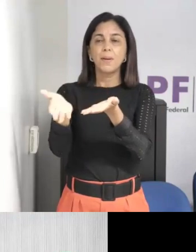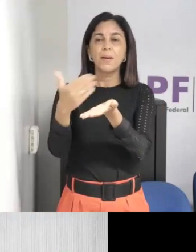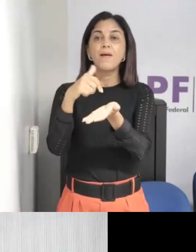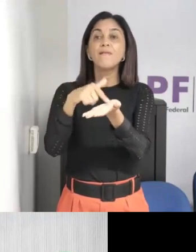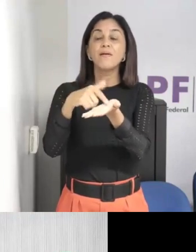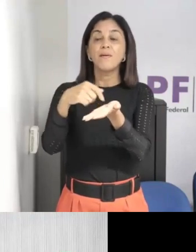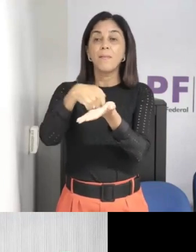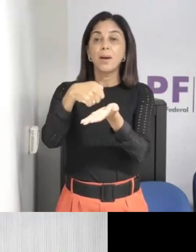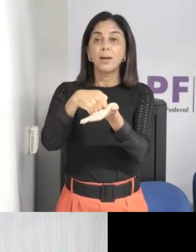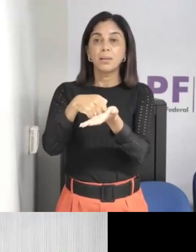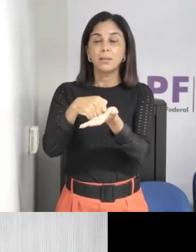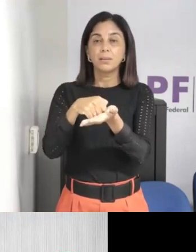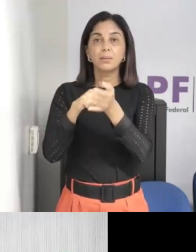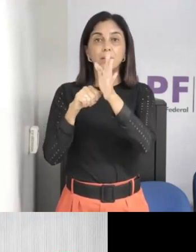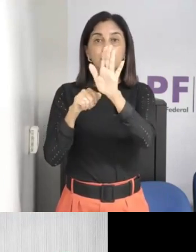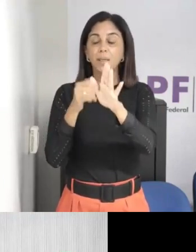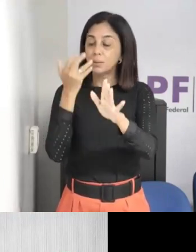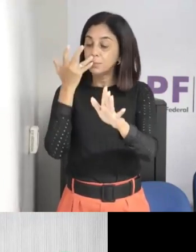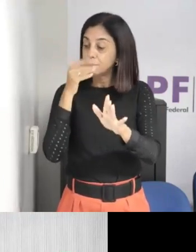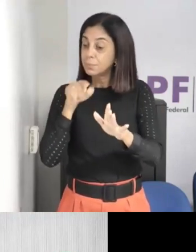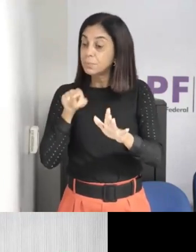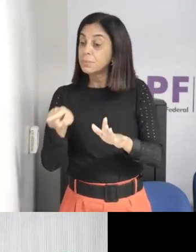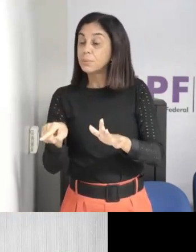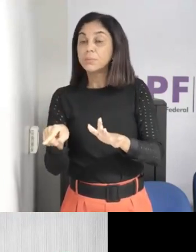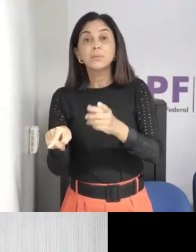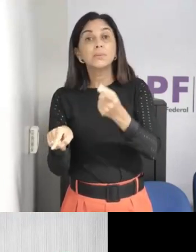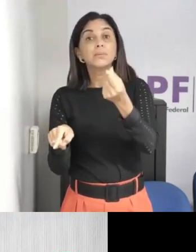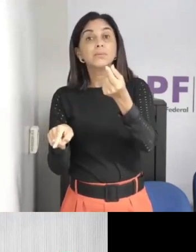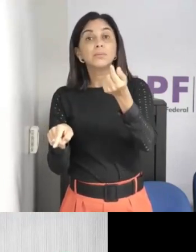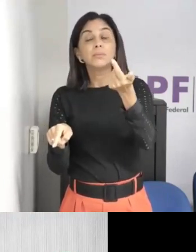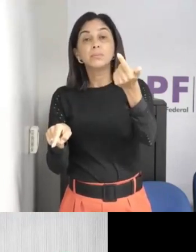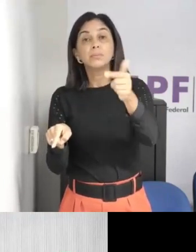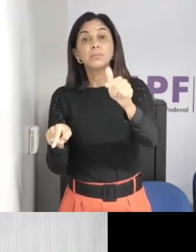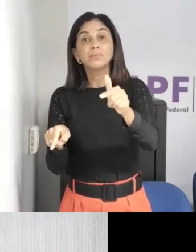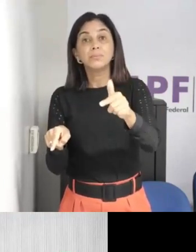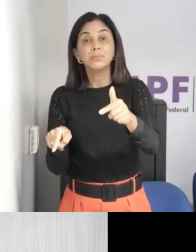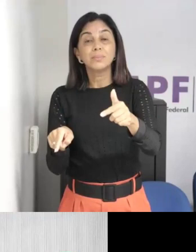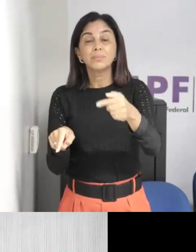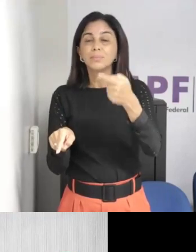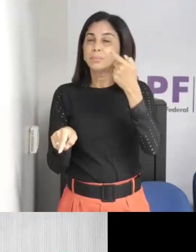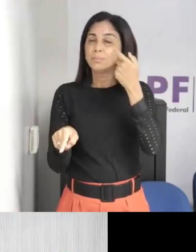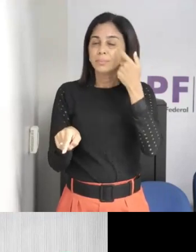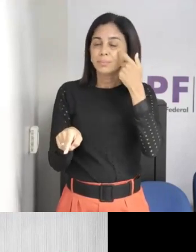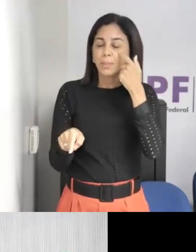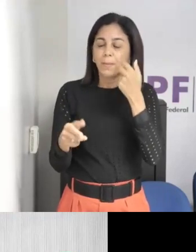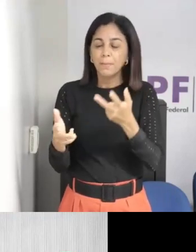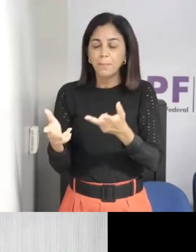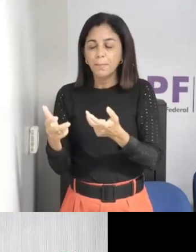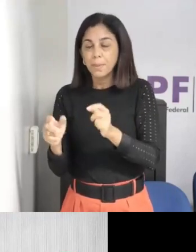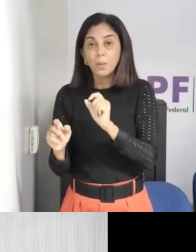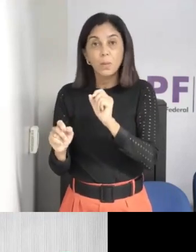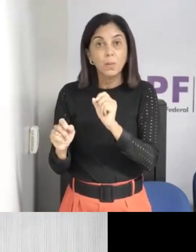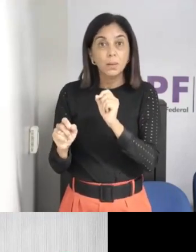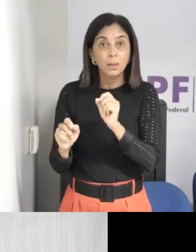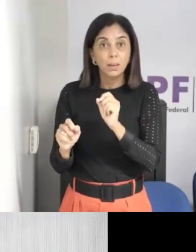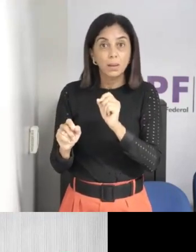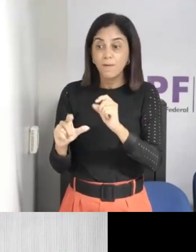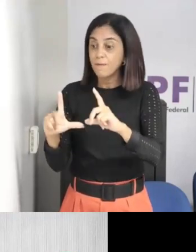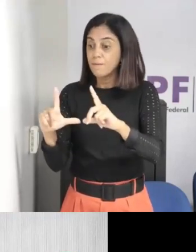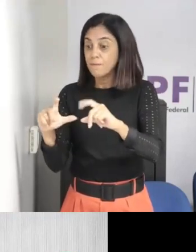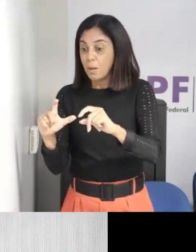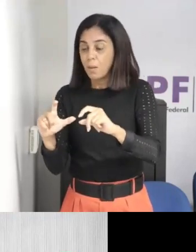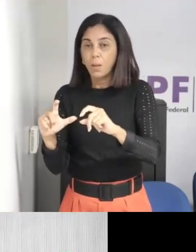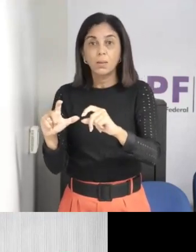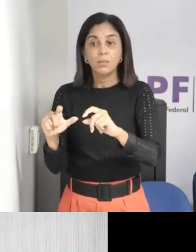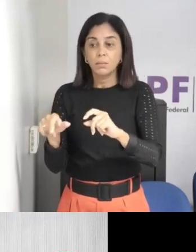não tem o dinheiro, e na mão de um criminoso, ela se torna um produto e vão tentar transformá-la em dinheiro, então a criança não